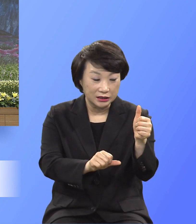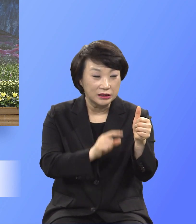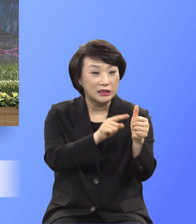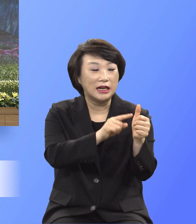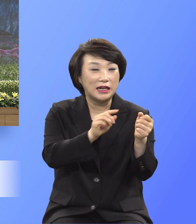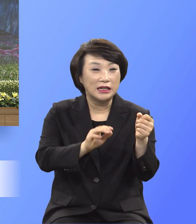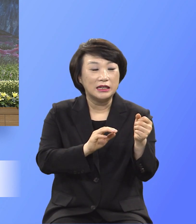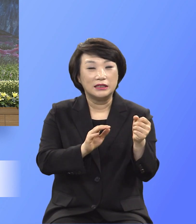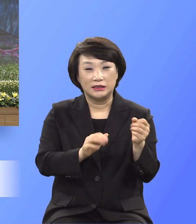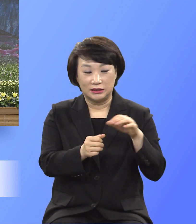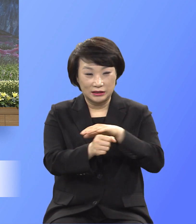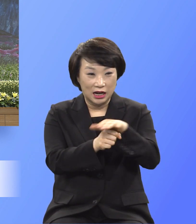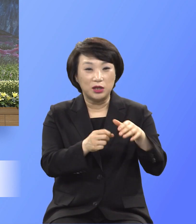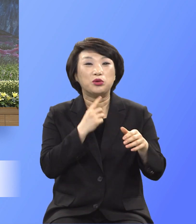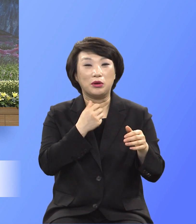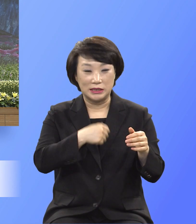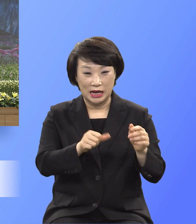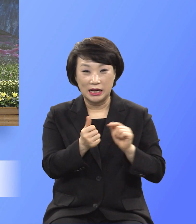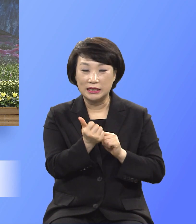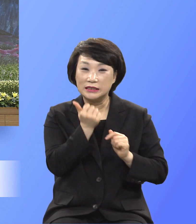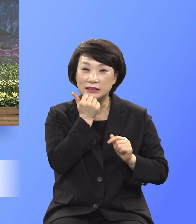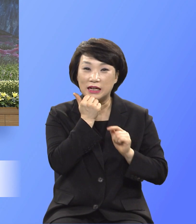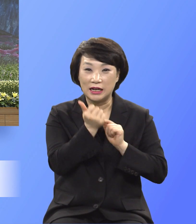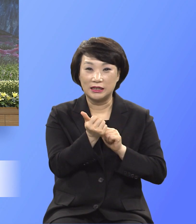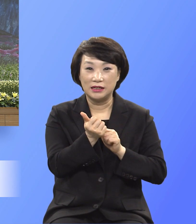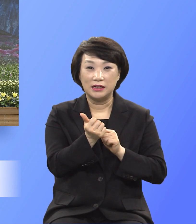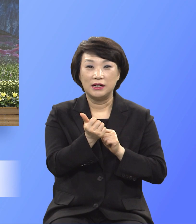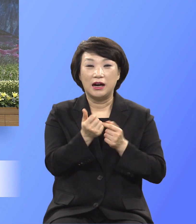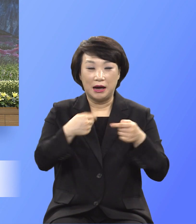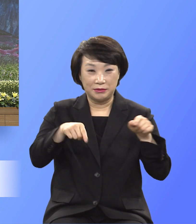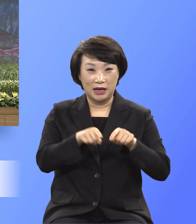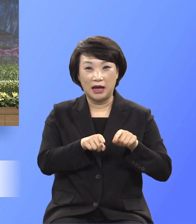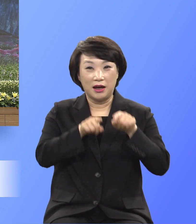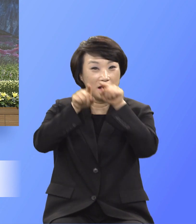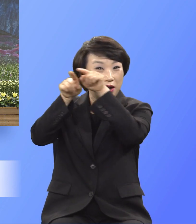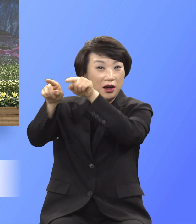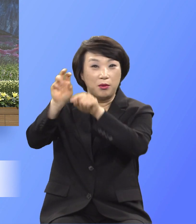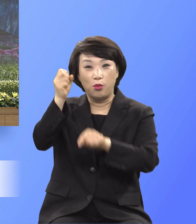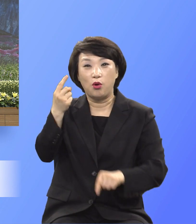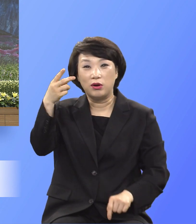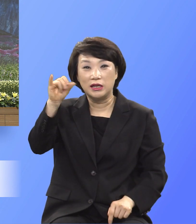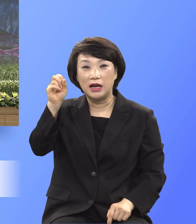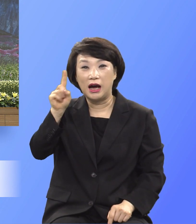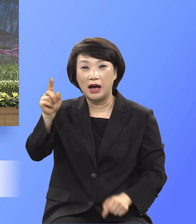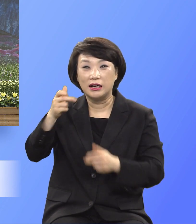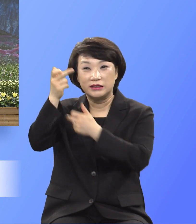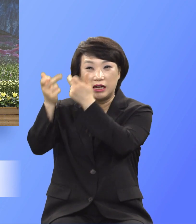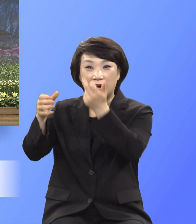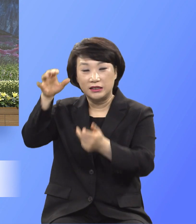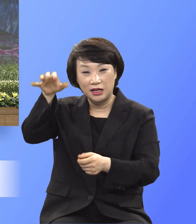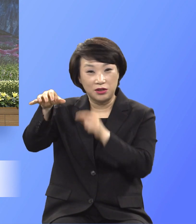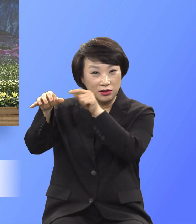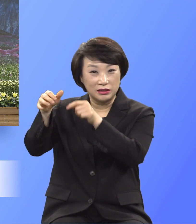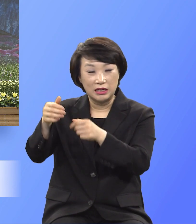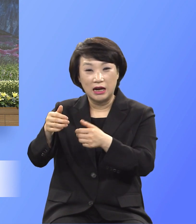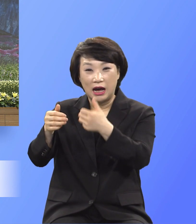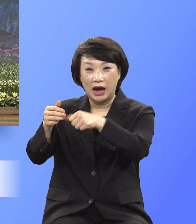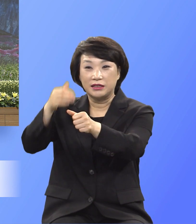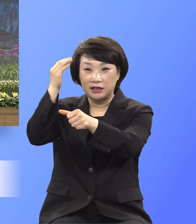독자 이삭을 데리고 모리아 땅으로 가서 내가 내게 지시한 산 거기서 그를 번제로 드리라